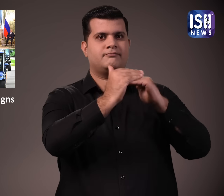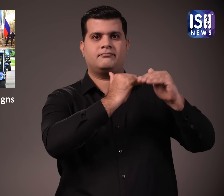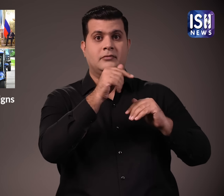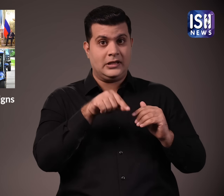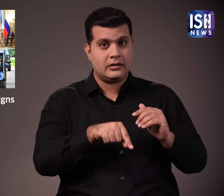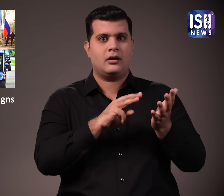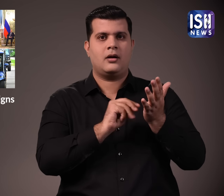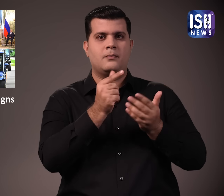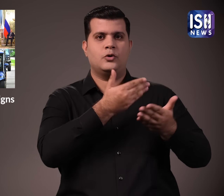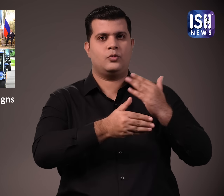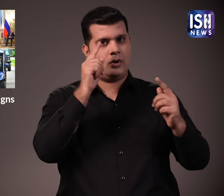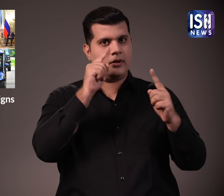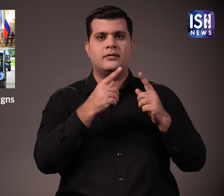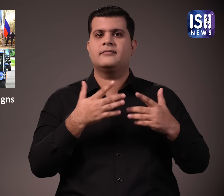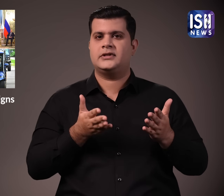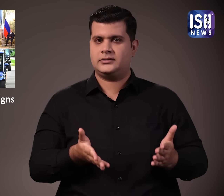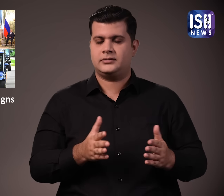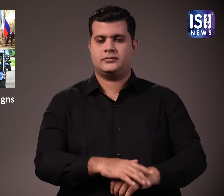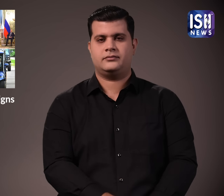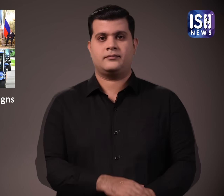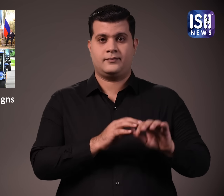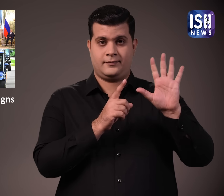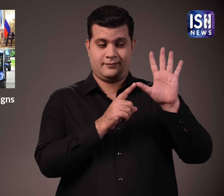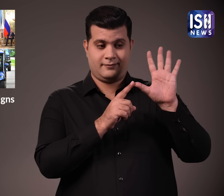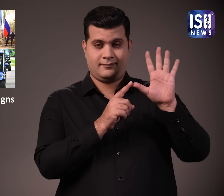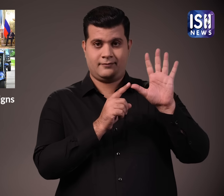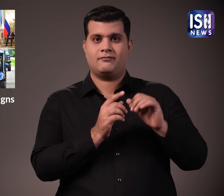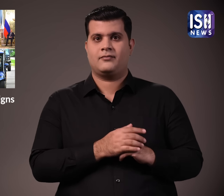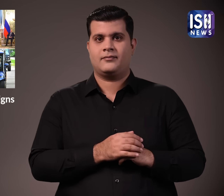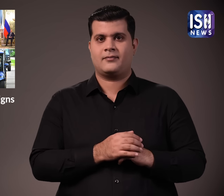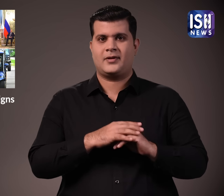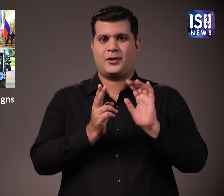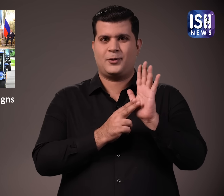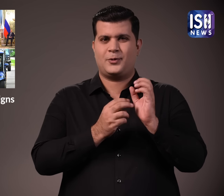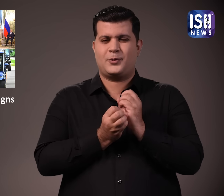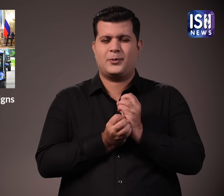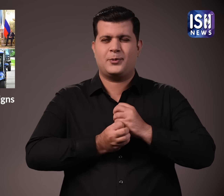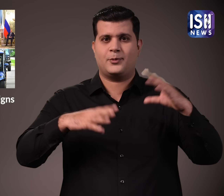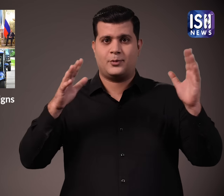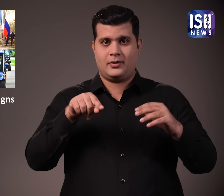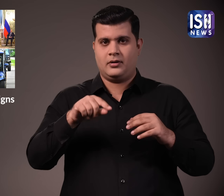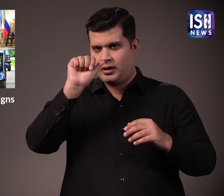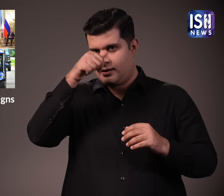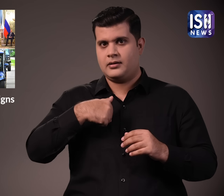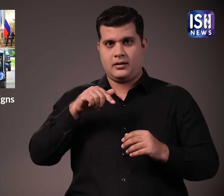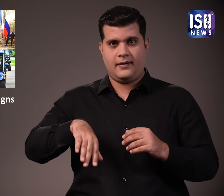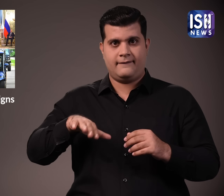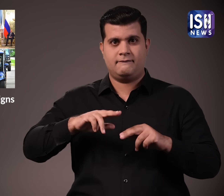समझोता ग्यापन पर हस्ताक्षर किया परमानू उर्जा सयोग पर तामिलनाडू के